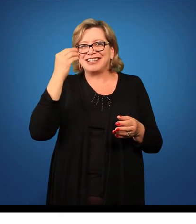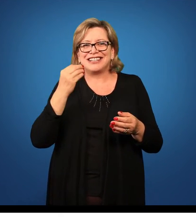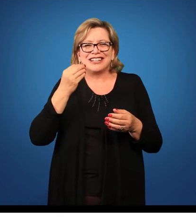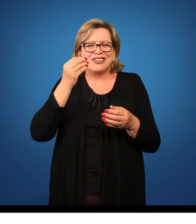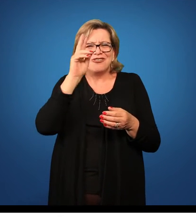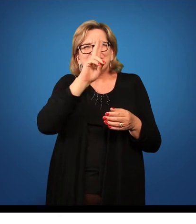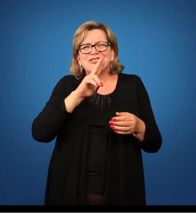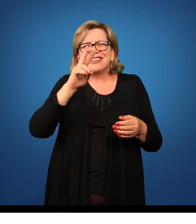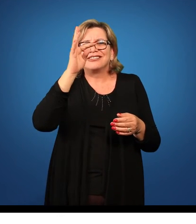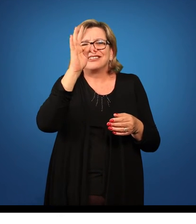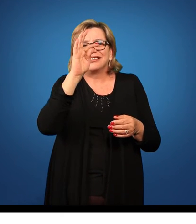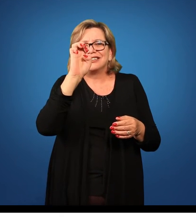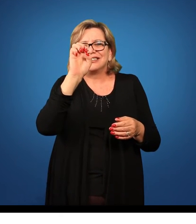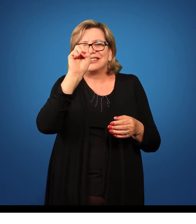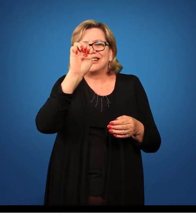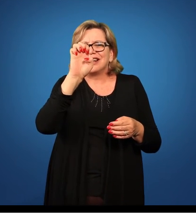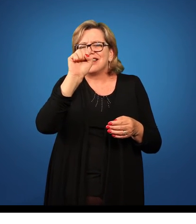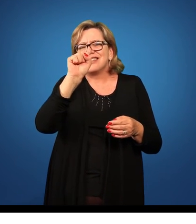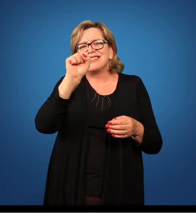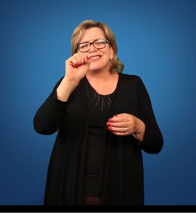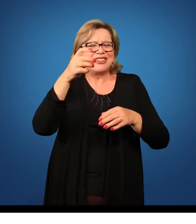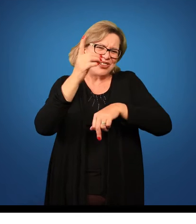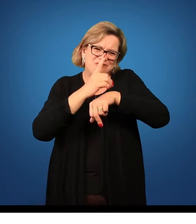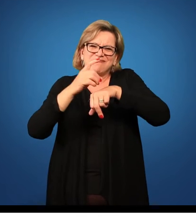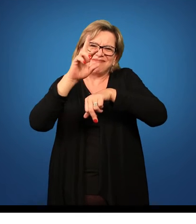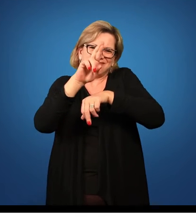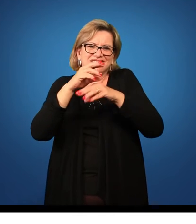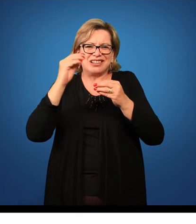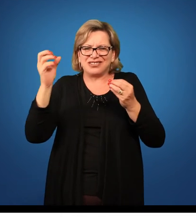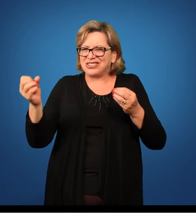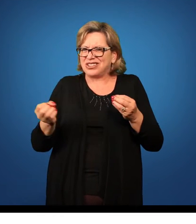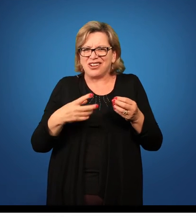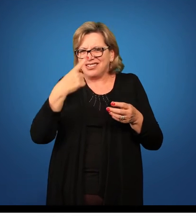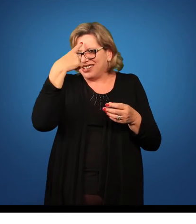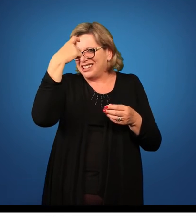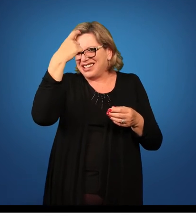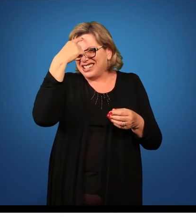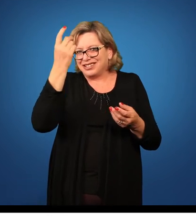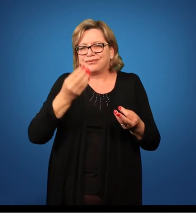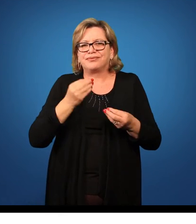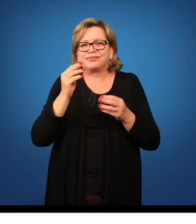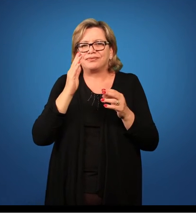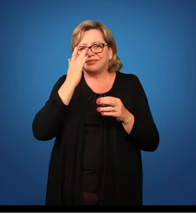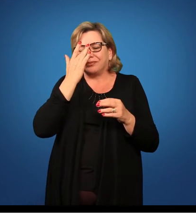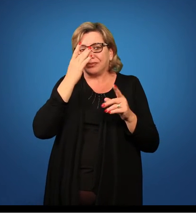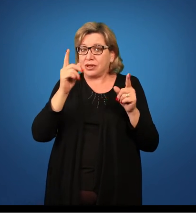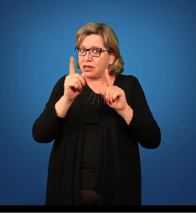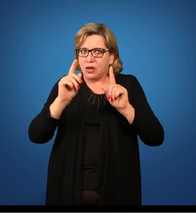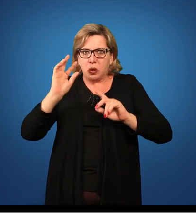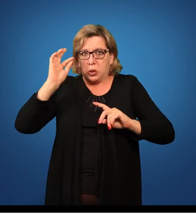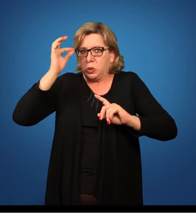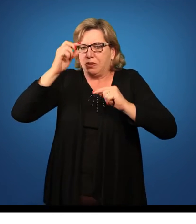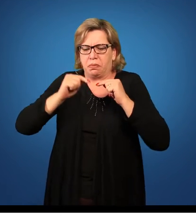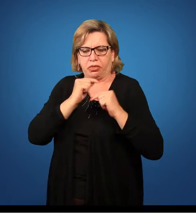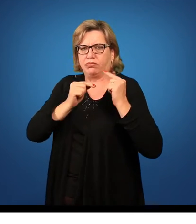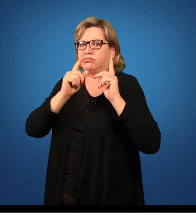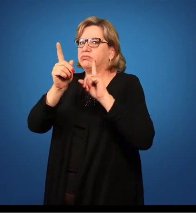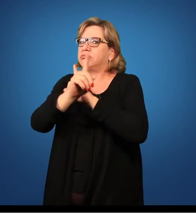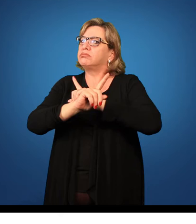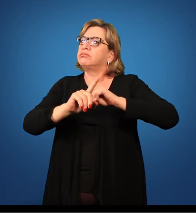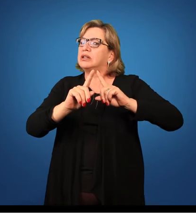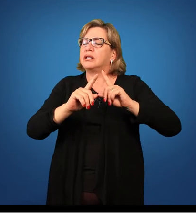teses, até chegar em um doutorado, enfim, novas ideias. Isso não acontece de uma hora para a outra,